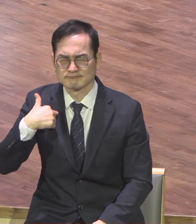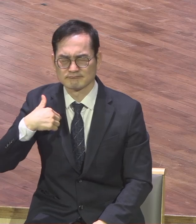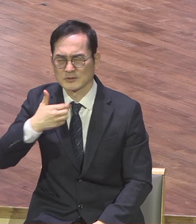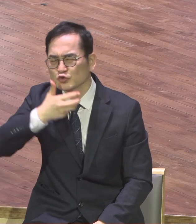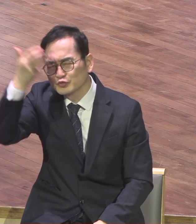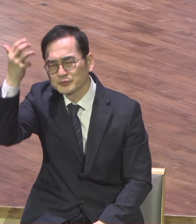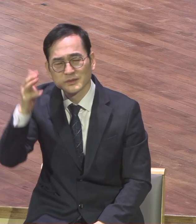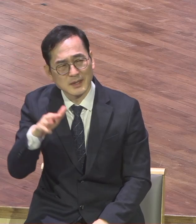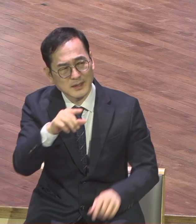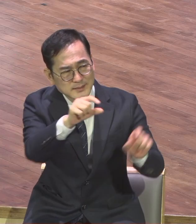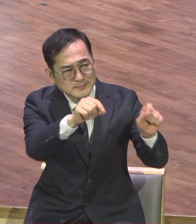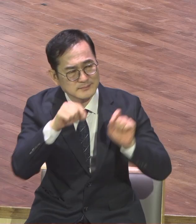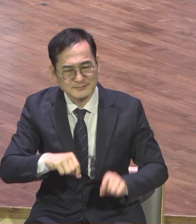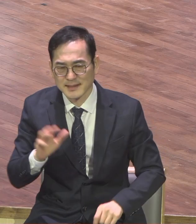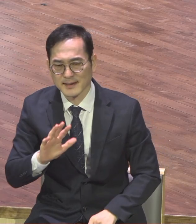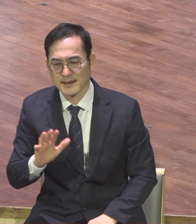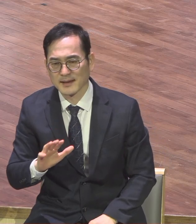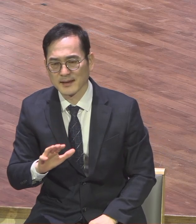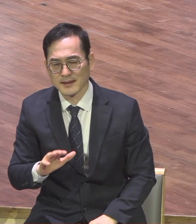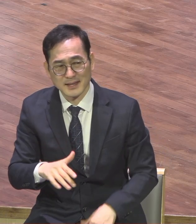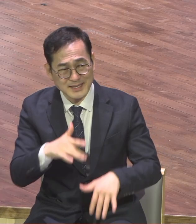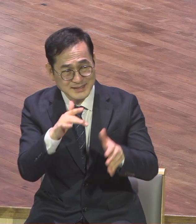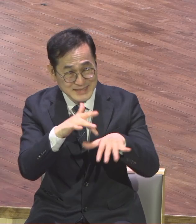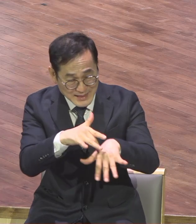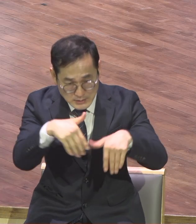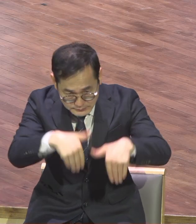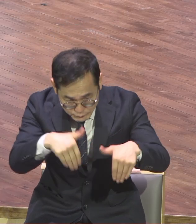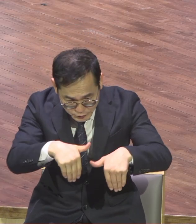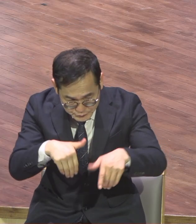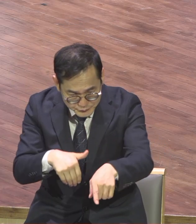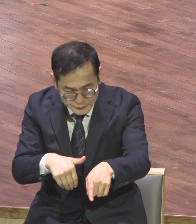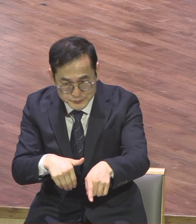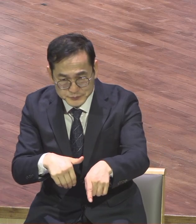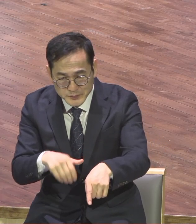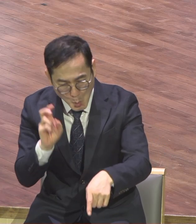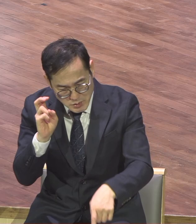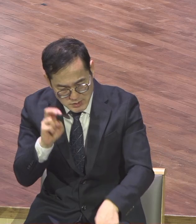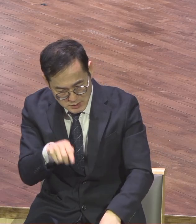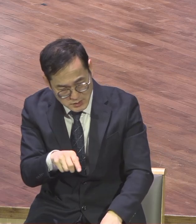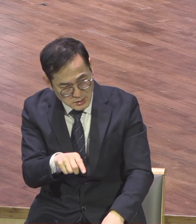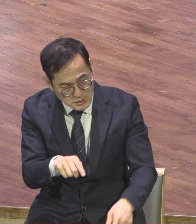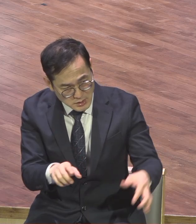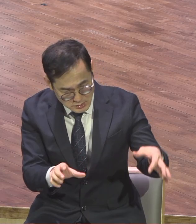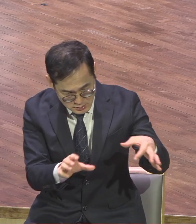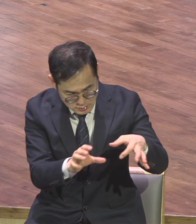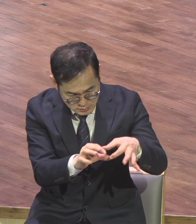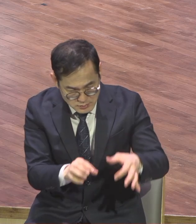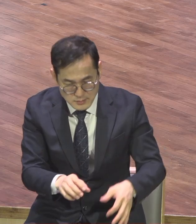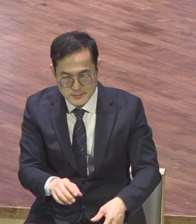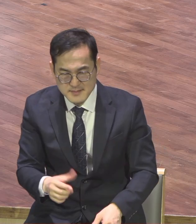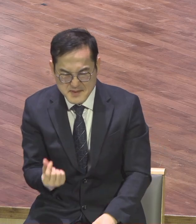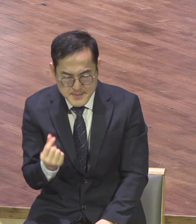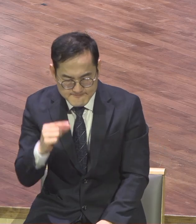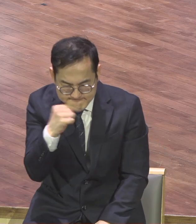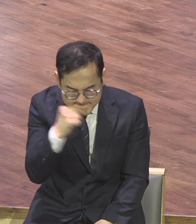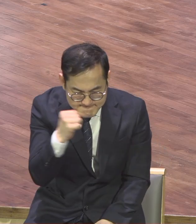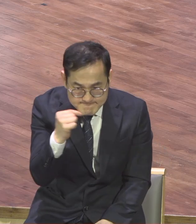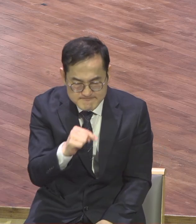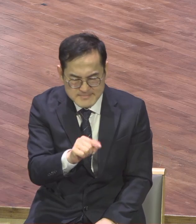혹시라도 당했으면 정신 바짝 차리고 돌아오라고 아멘 하나님께서 세월시